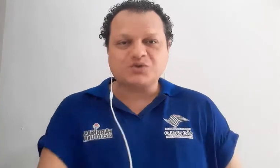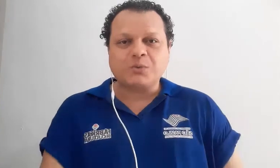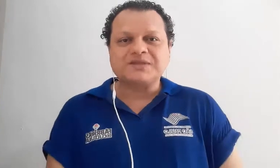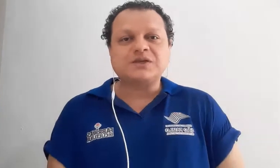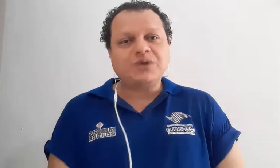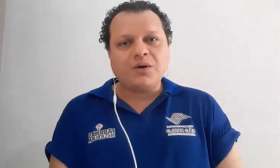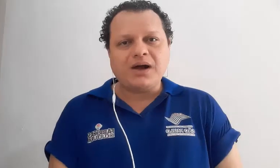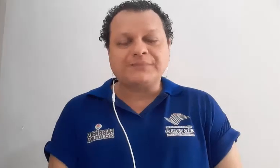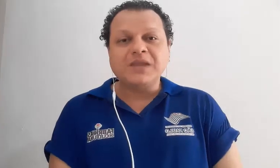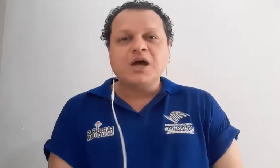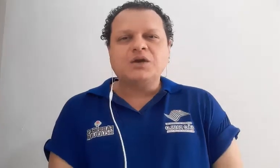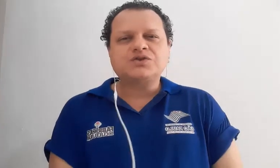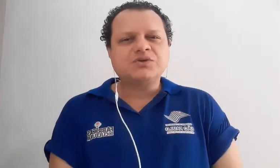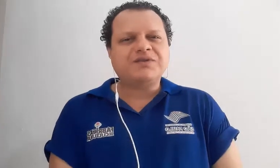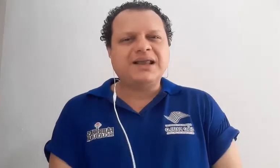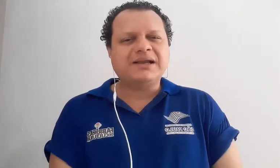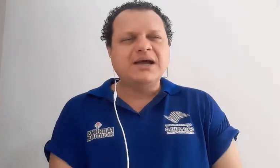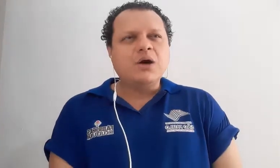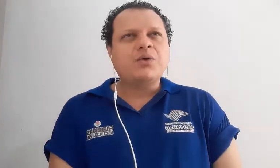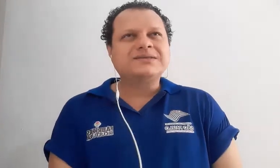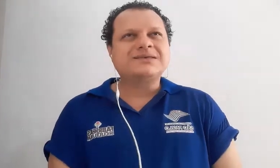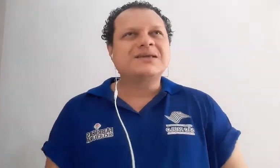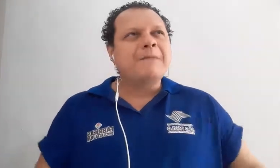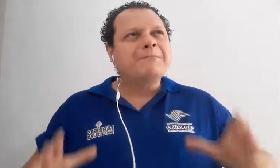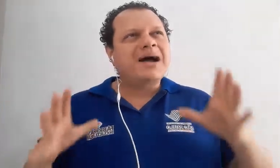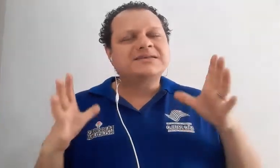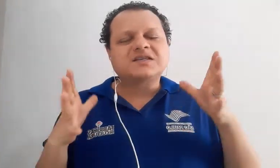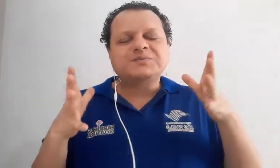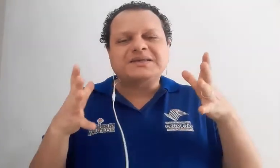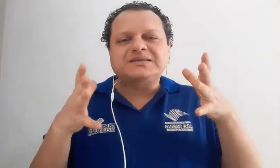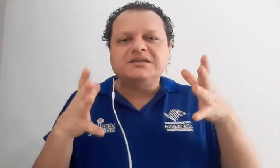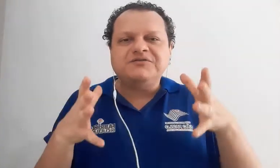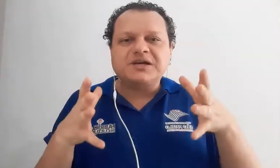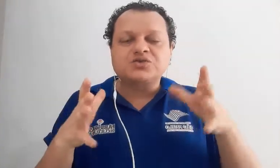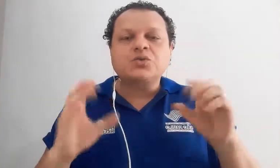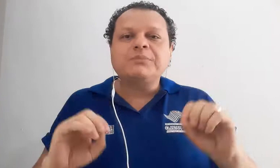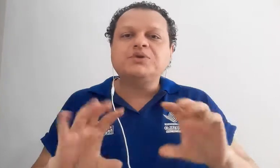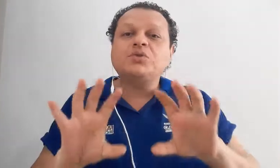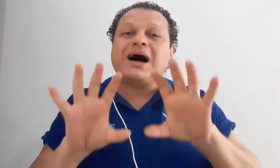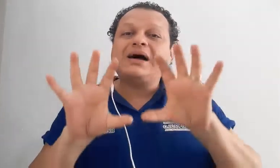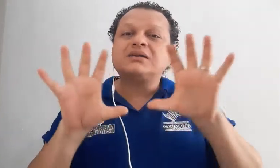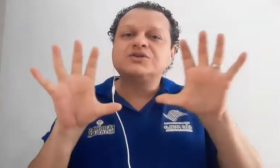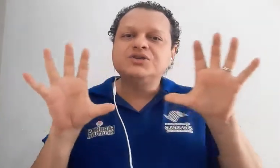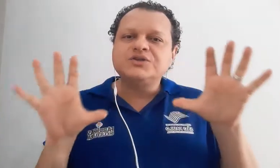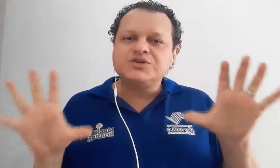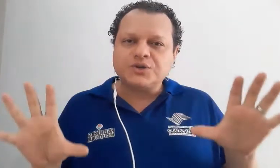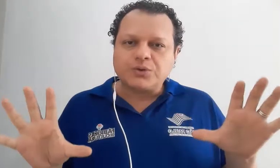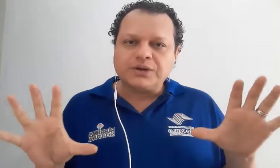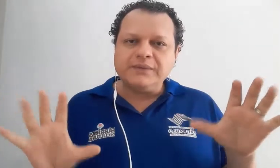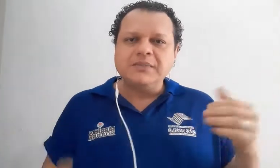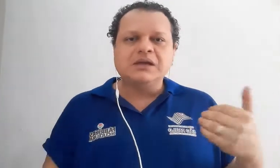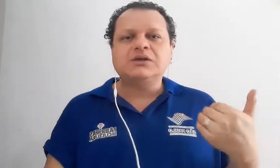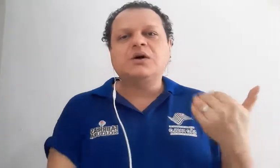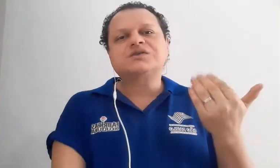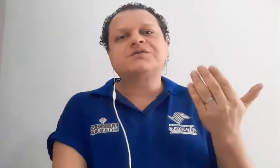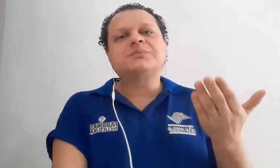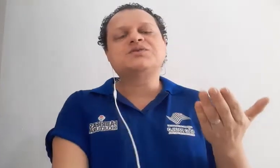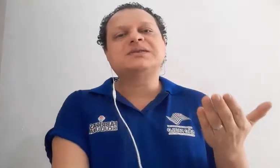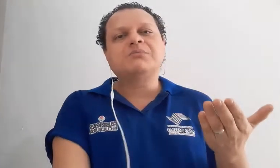começando agora, nós vamos falar coisas mais específicas do âmbito artístico, né, que nós vamos também